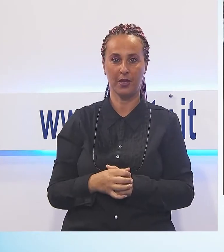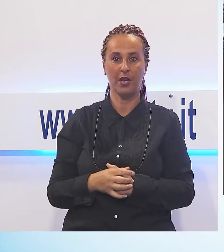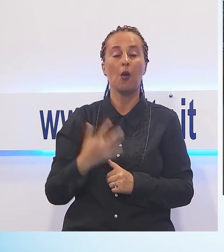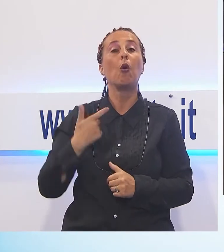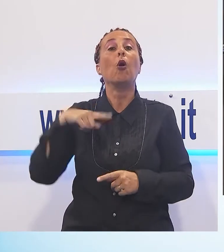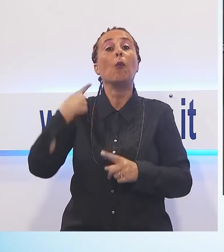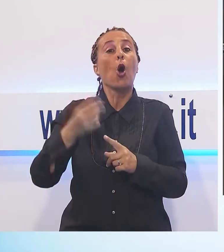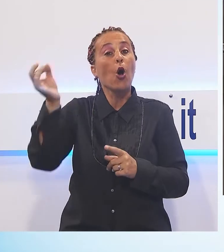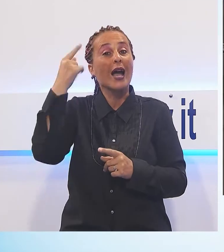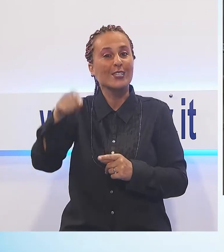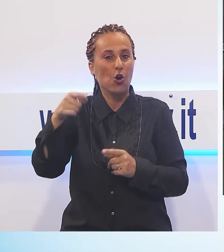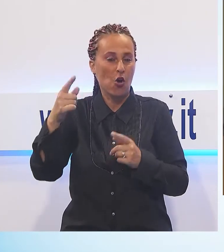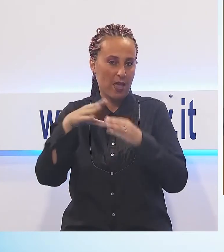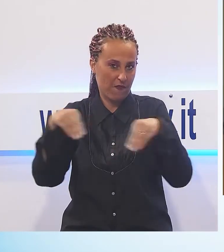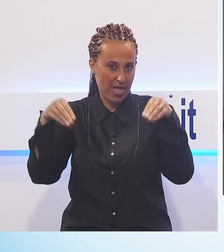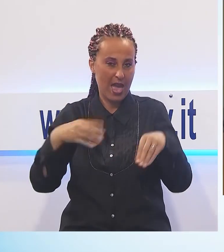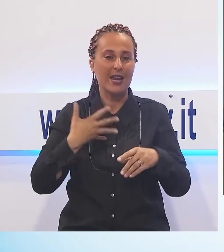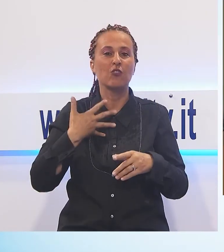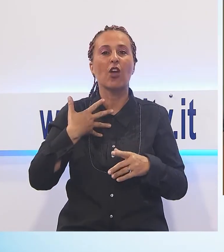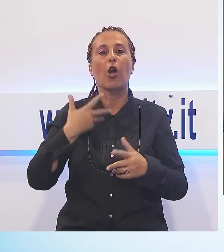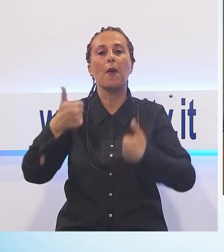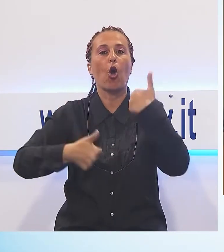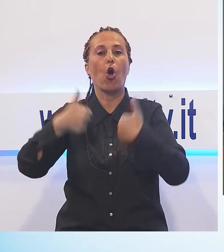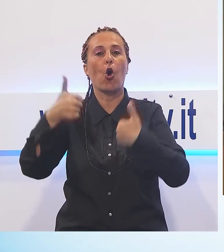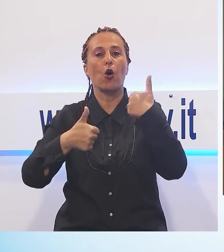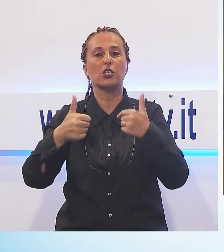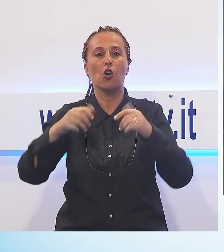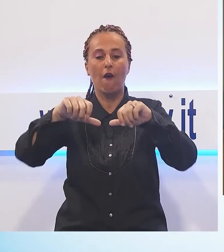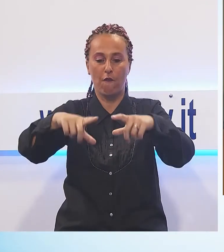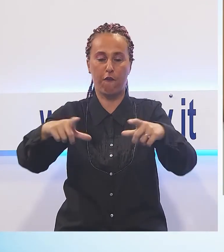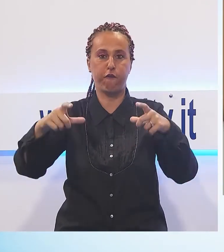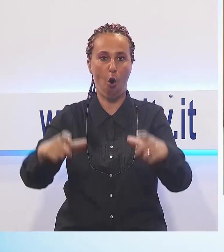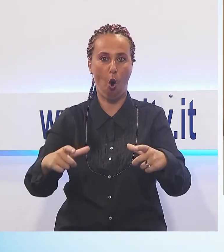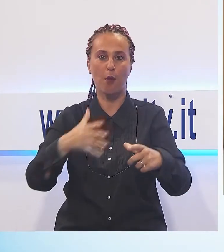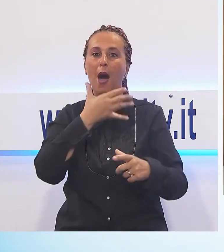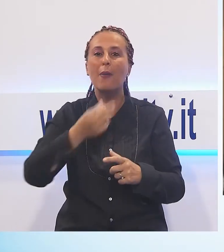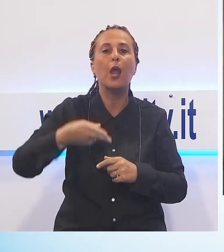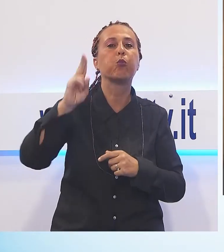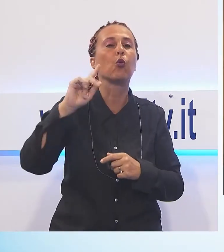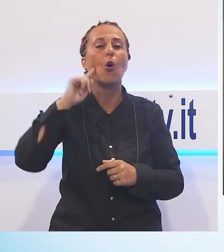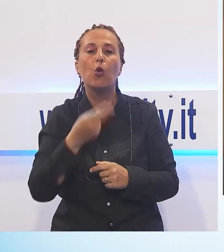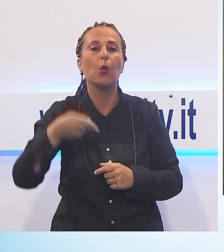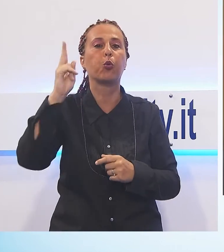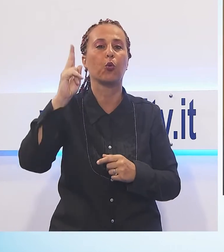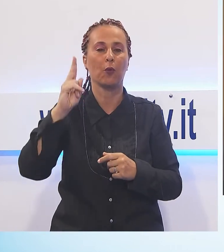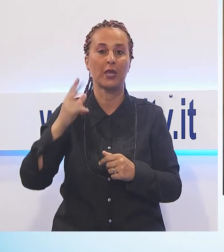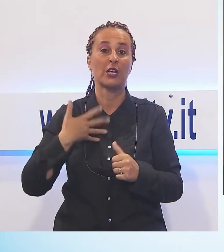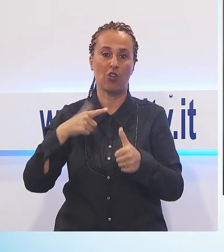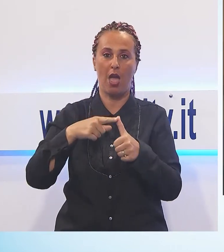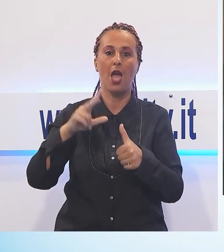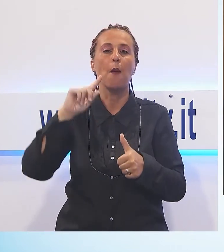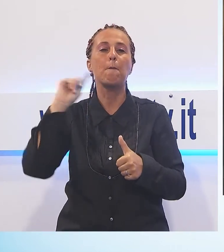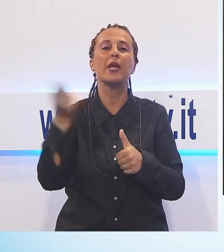buona, per essere esaminata e giudicata da una giuria di esperti ONAF, premiando Roberto Martinelli del Comune di Coreglia come il miglior pecorino,